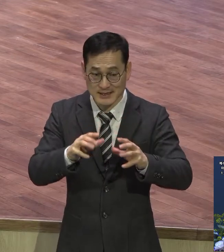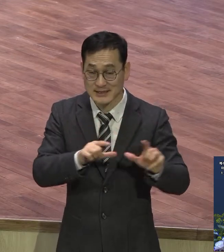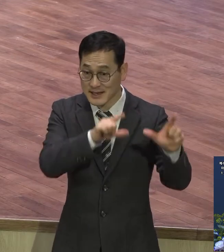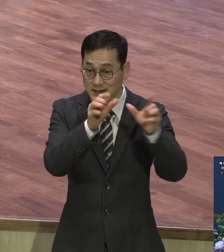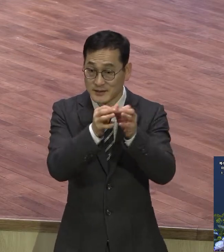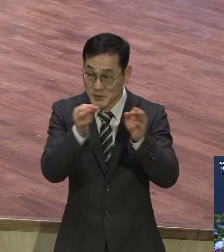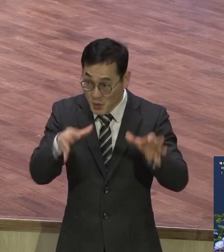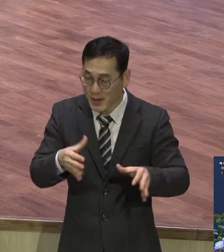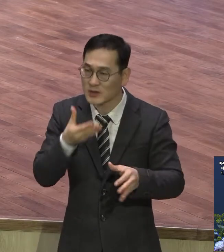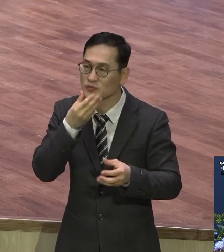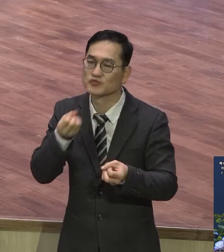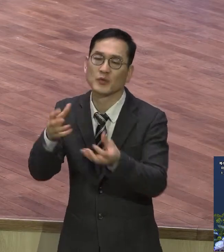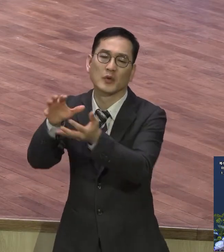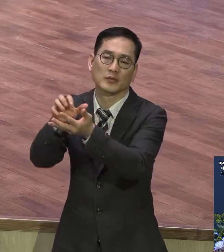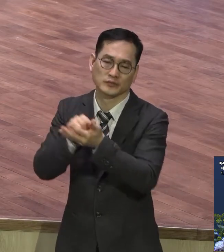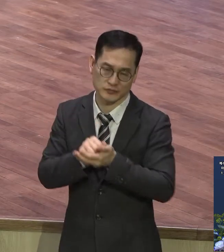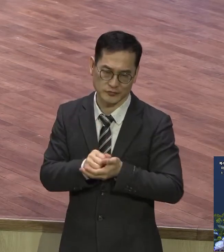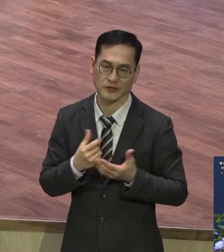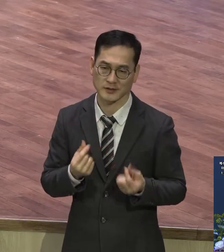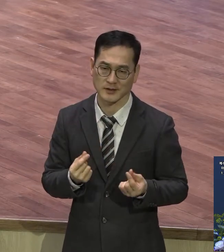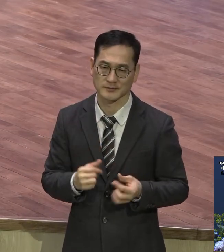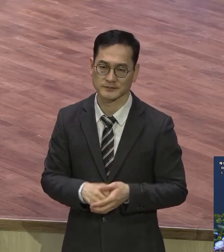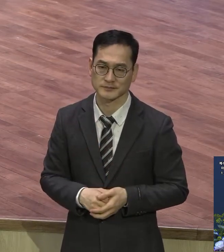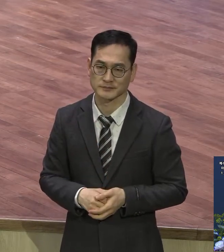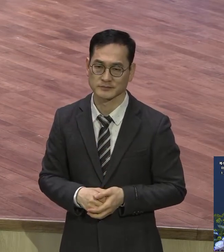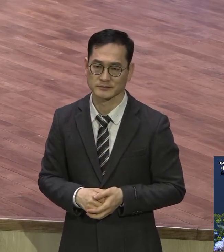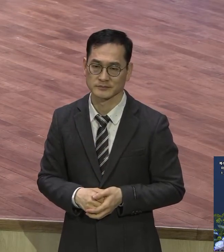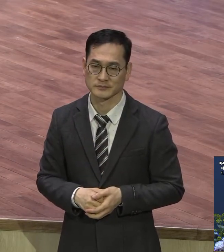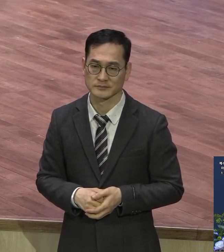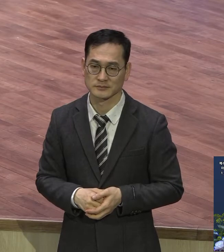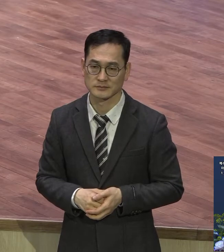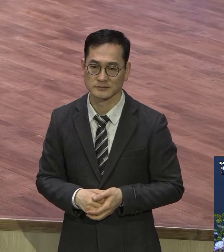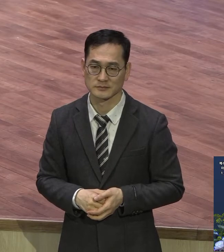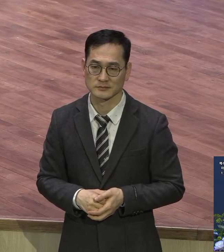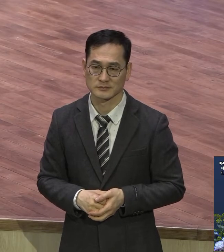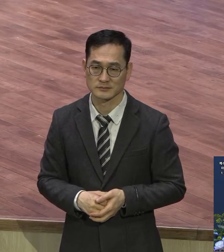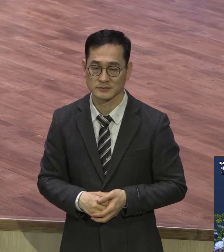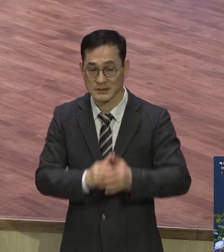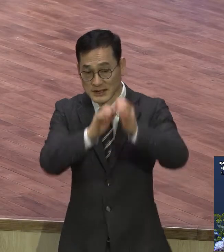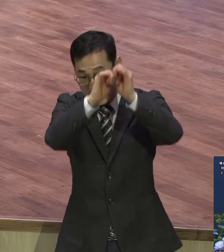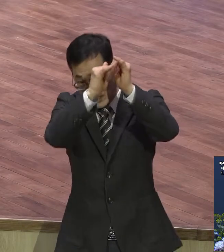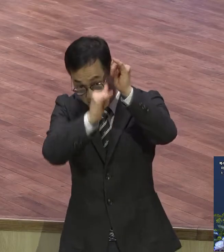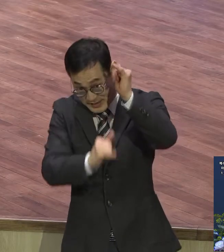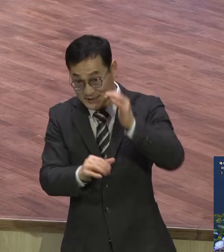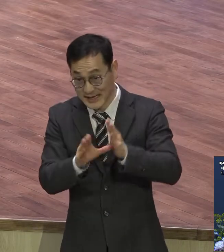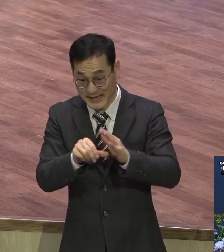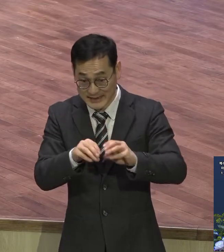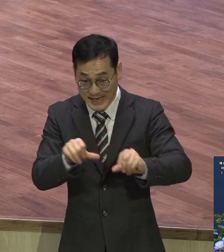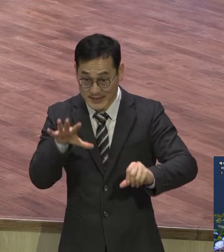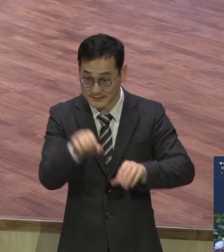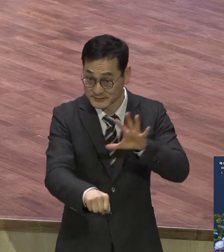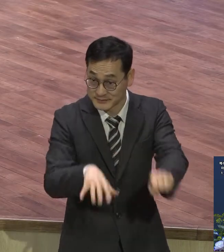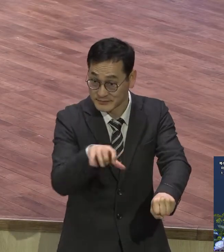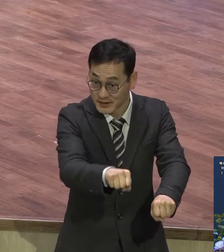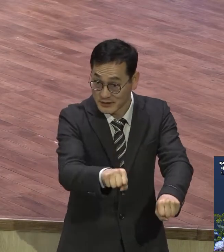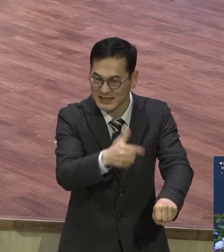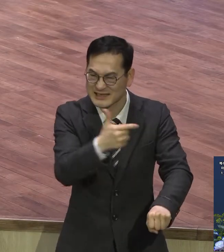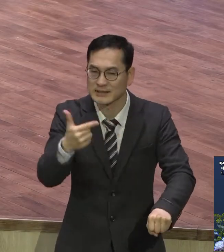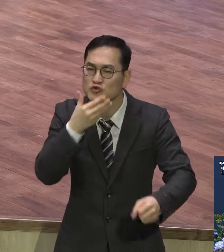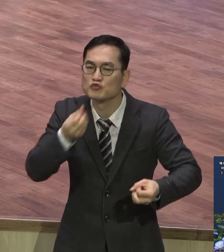인류의 역사 인류의 보면 땅을 차지하는 것이 승리의 최고 상징이었어요 하나님께서 하나님께서 아브라함에게도